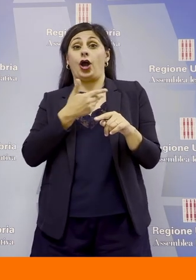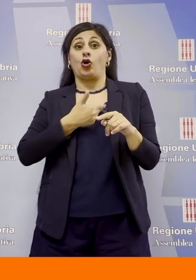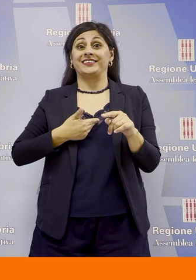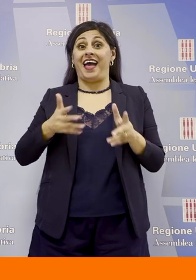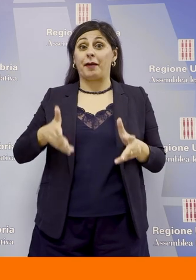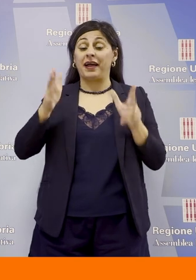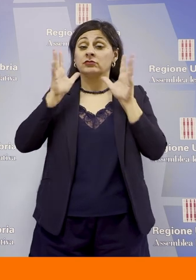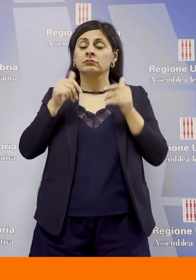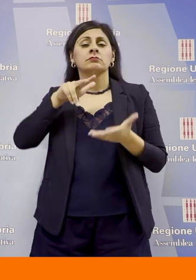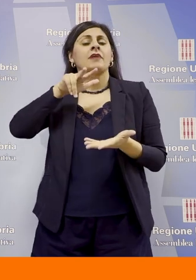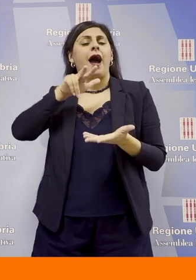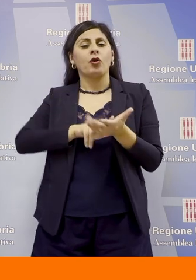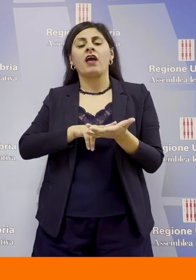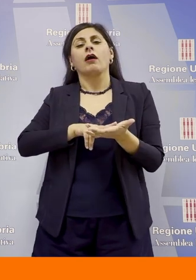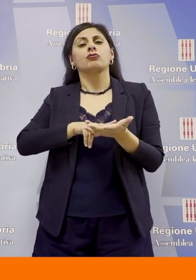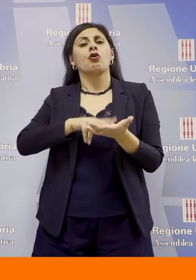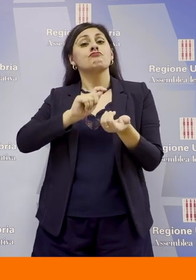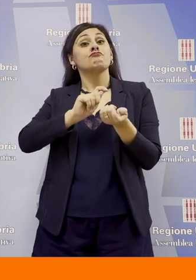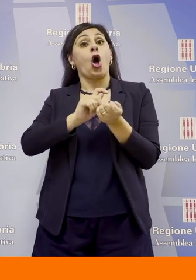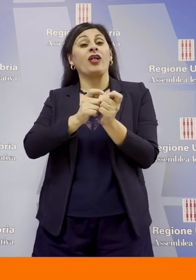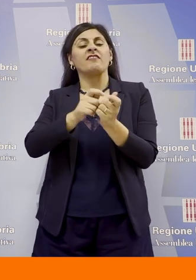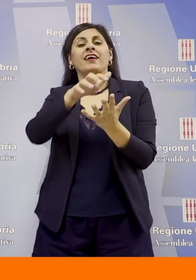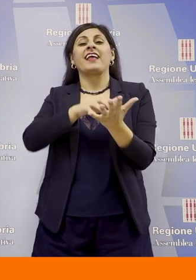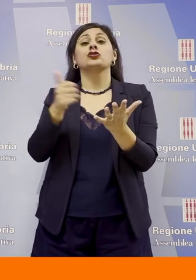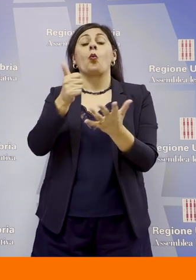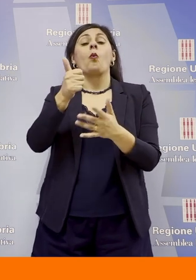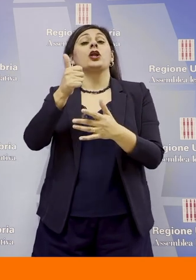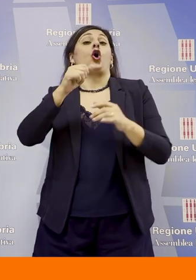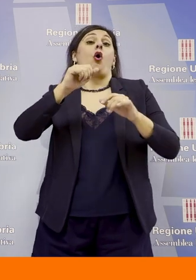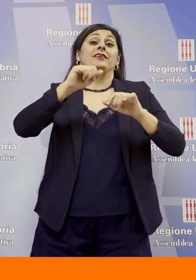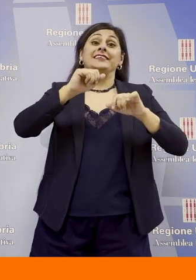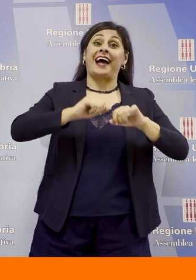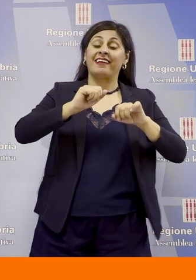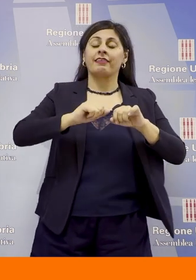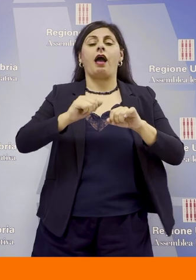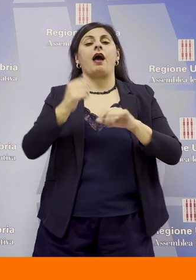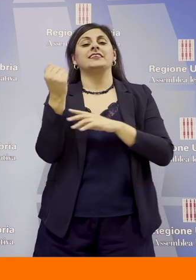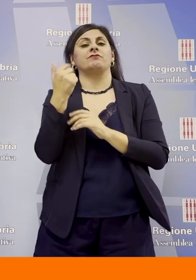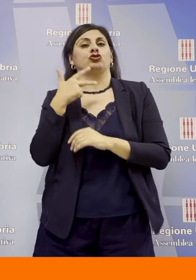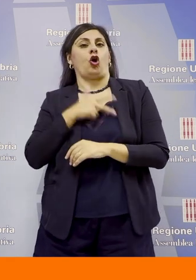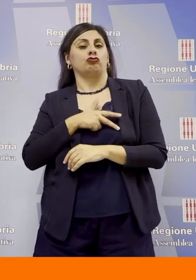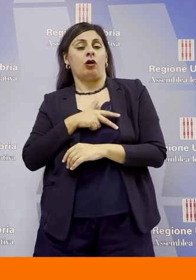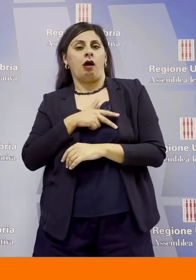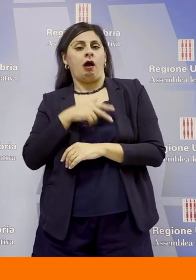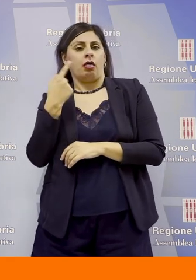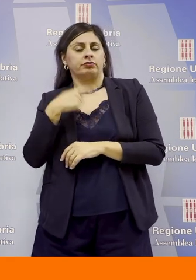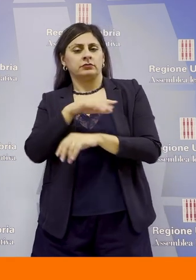Cesaroni ha approvato le modifiche al testo unico Sanità e Servizi Sociali che vertono tutti su